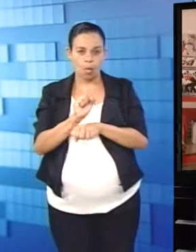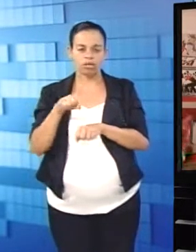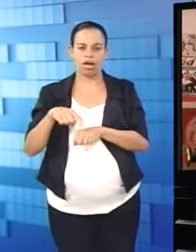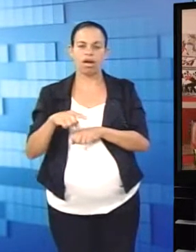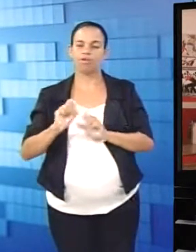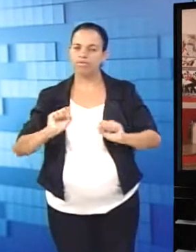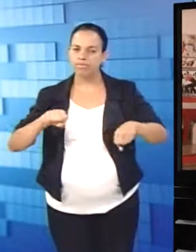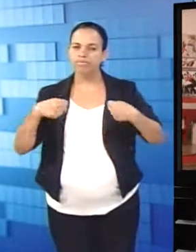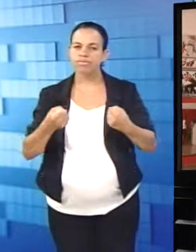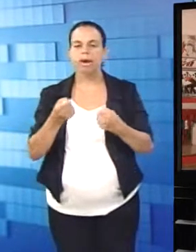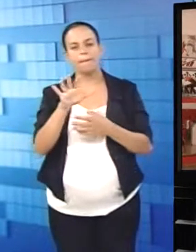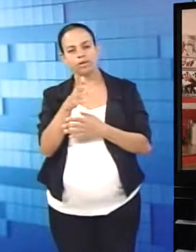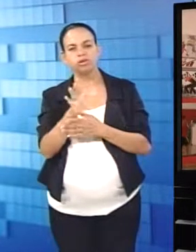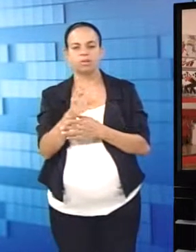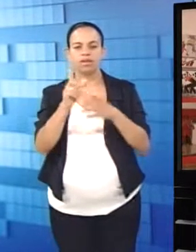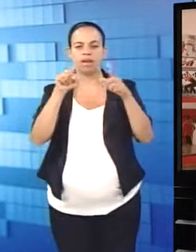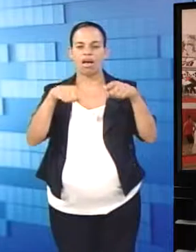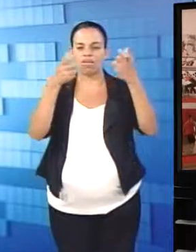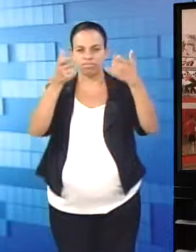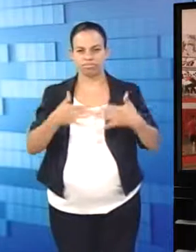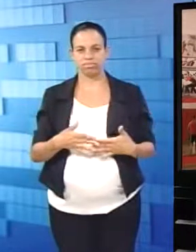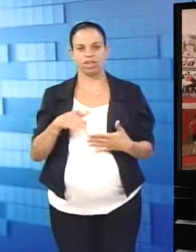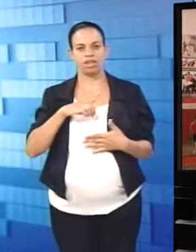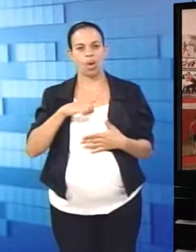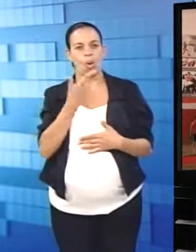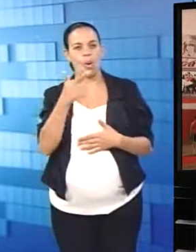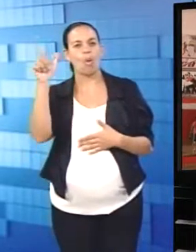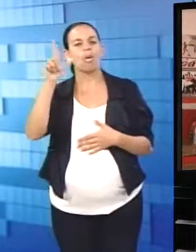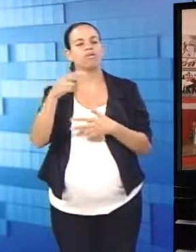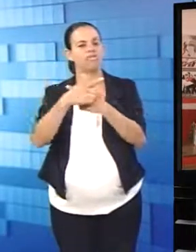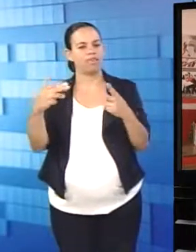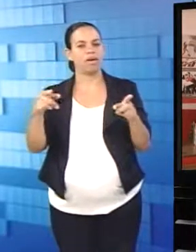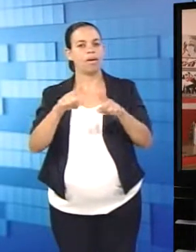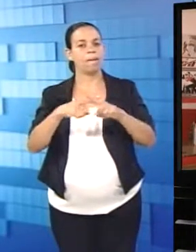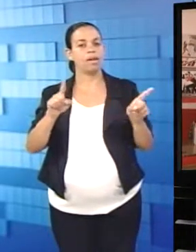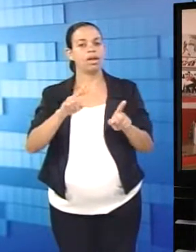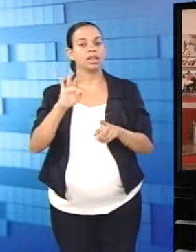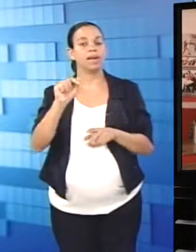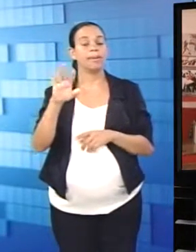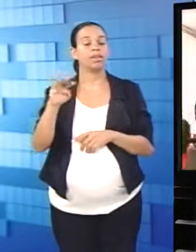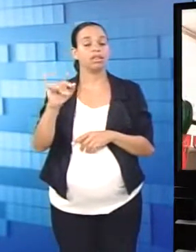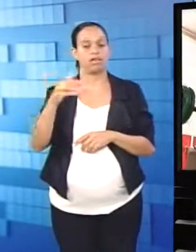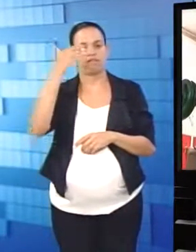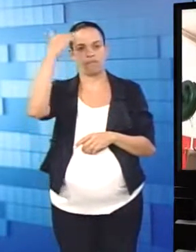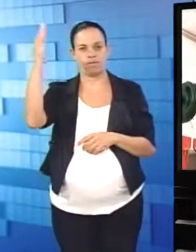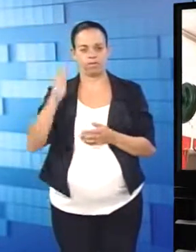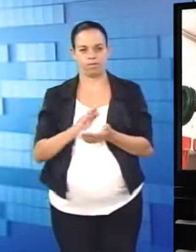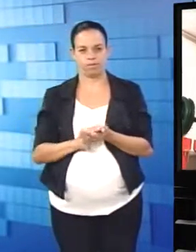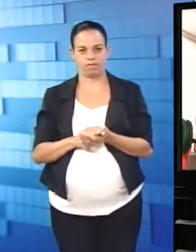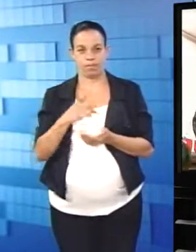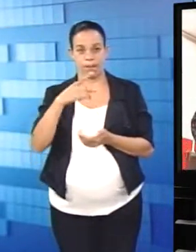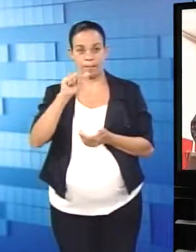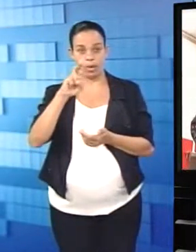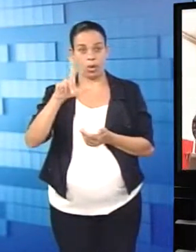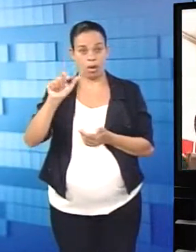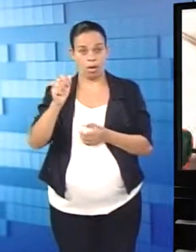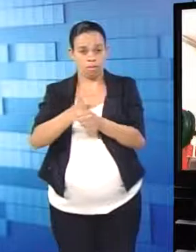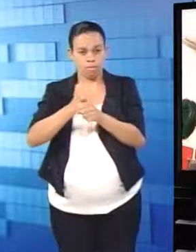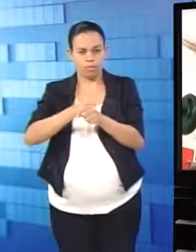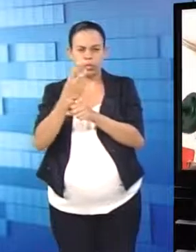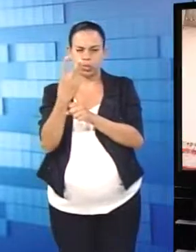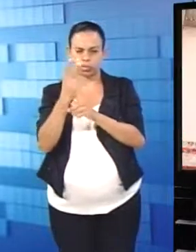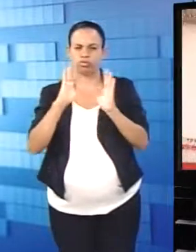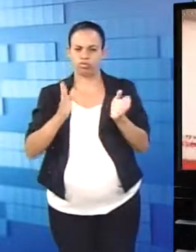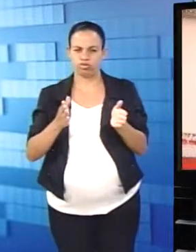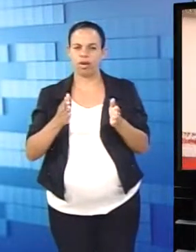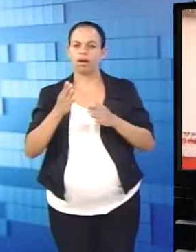curto, né? Então, se consiste mais ou menos nisso, tem outros protocolos, mas o Tabata é o mais famoso, não é isso? Paula pratica essa modalidade há